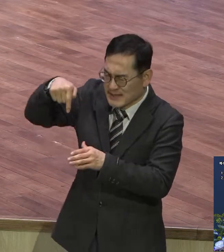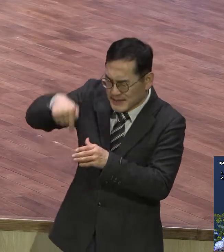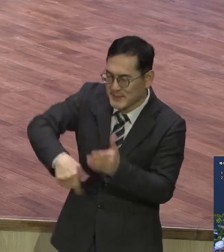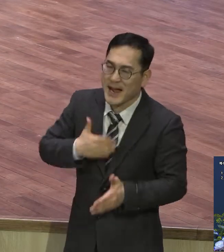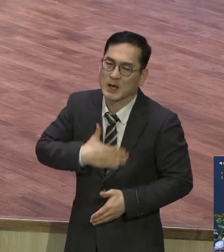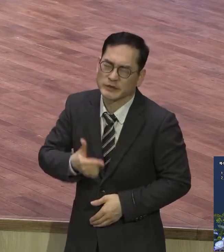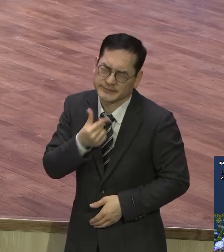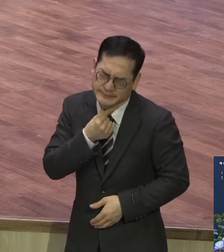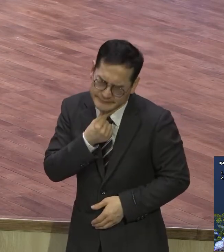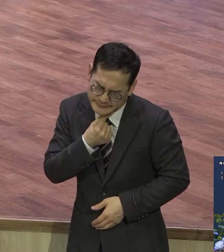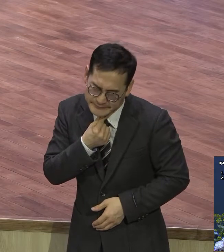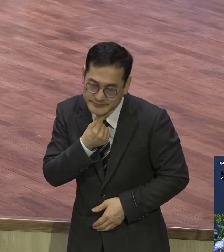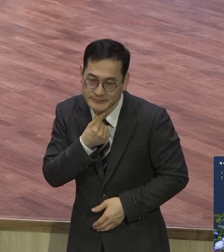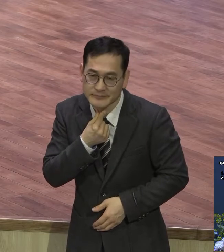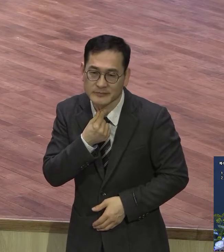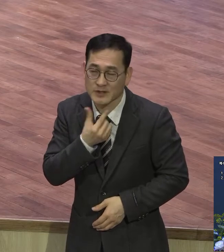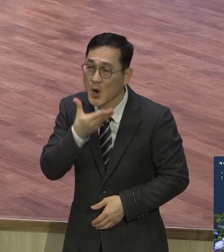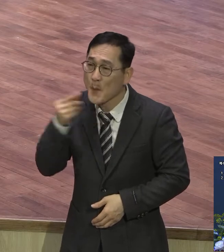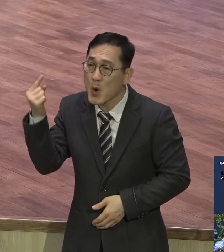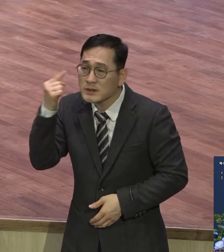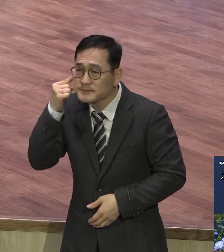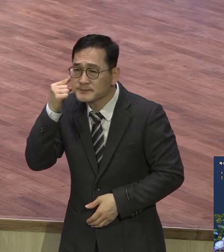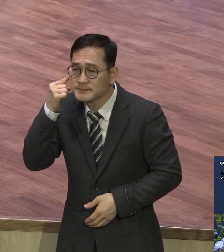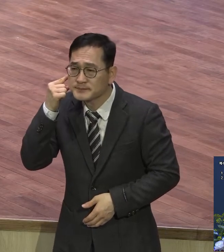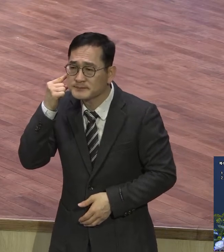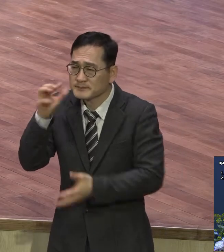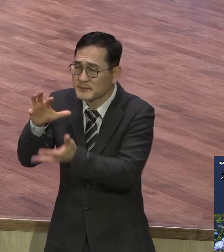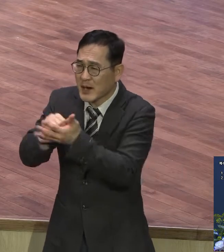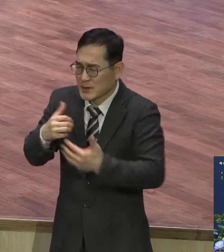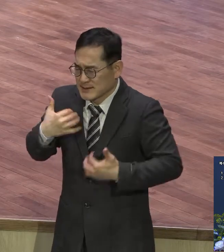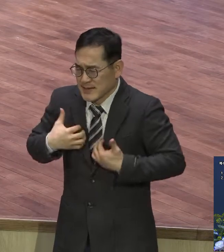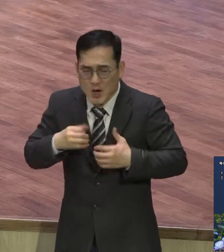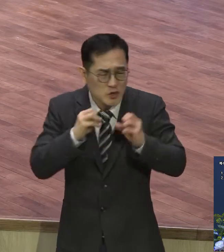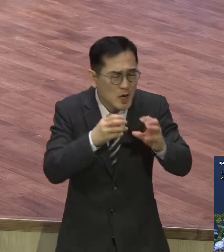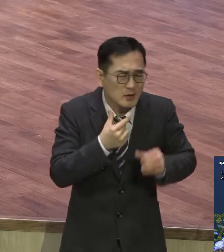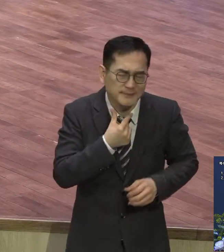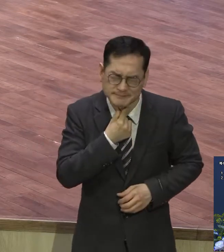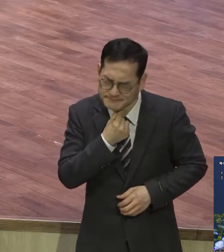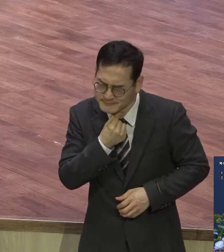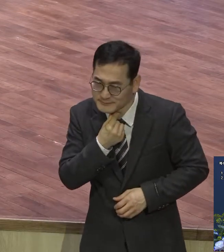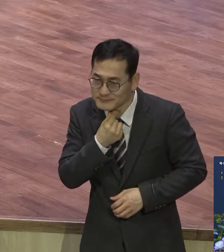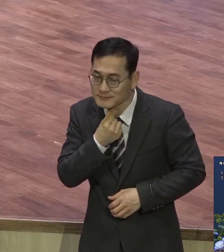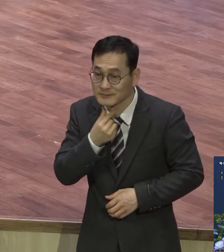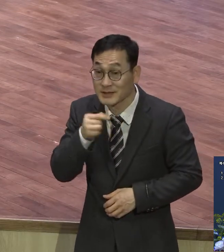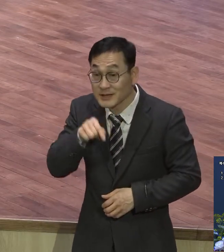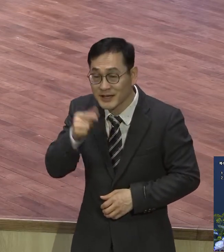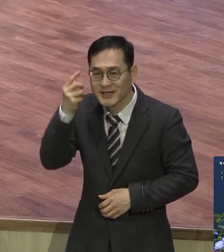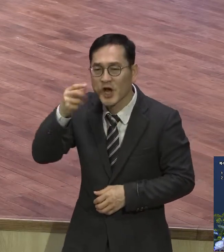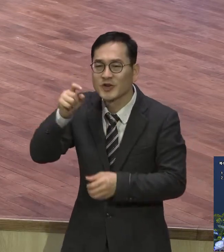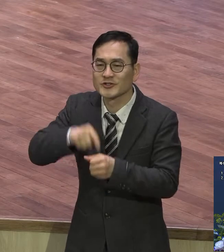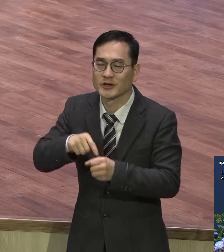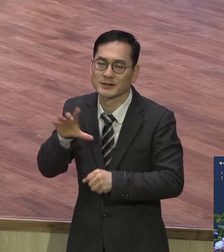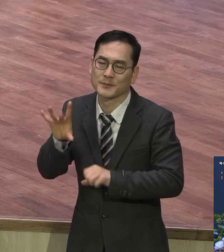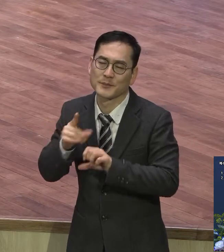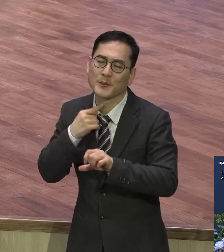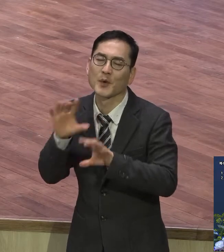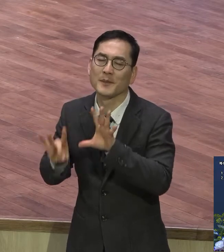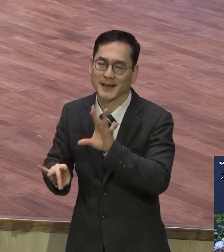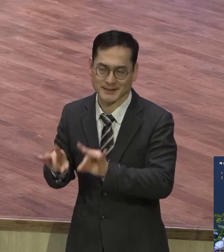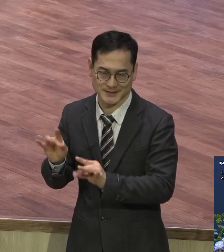쓰고 어떻게 하든지 이 복음을 내가 누리면서 증가에 권하고 영적 주림과 목마름 영적 건강한 사람